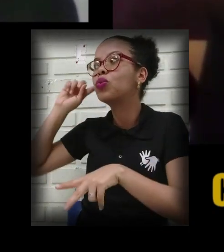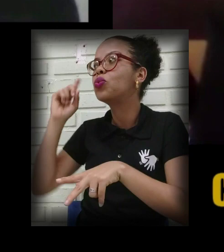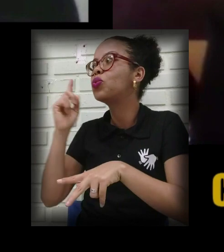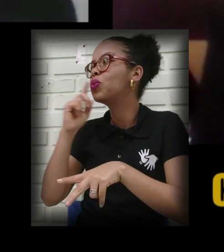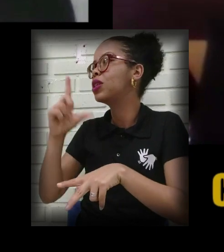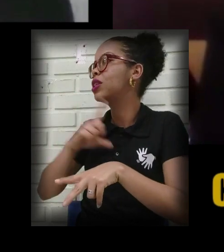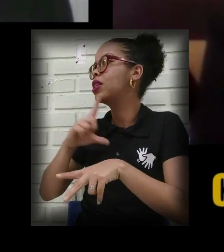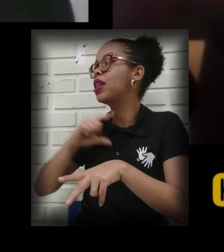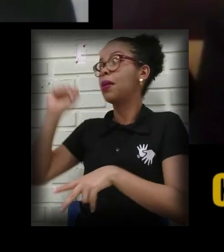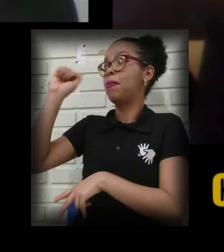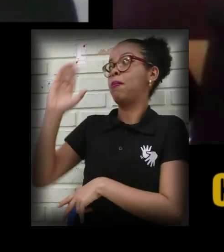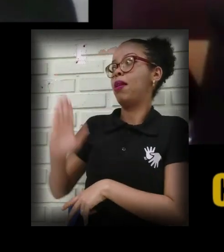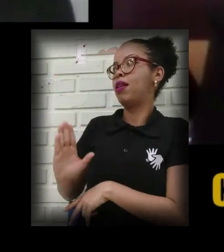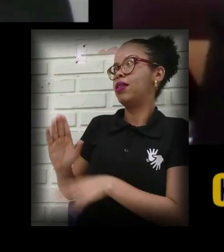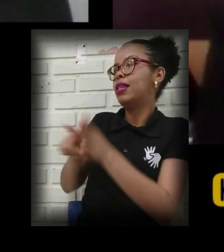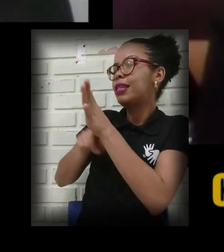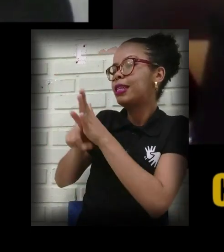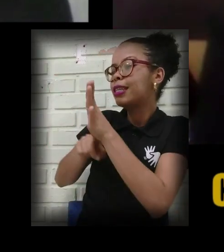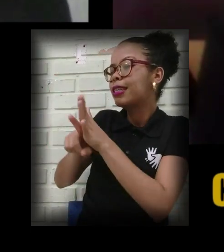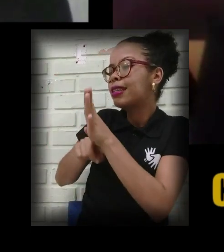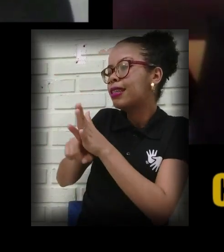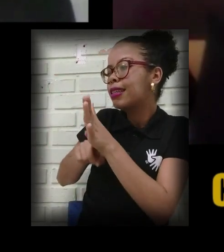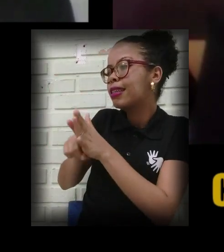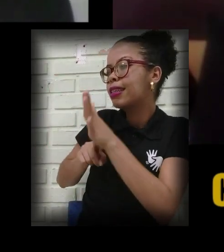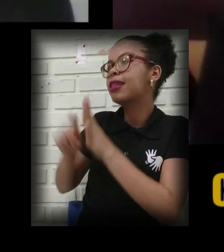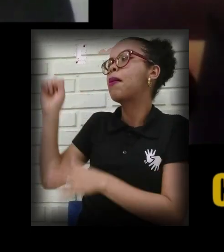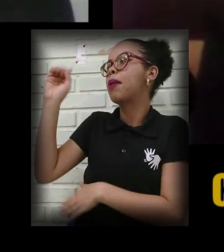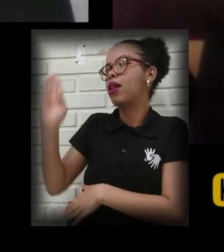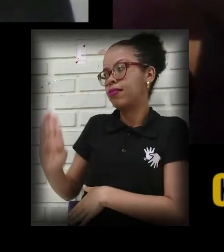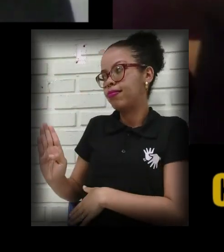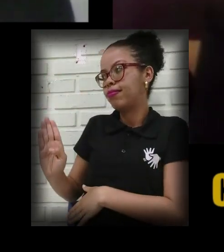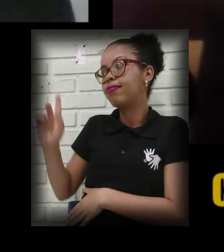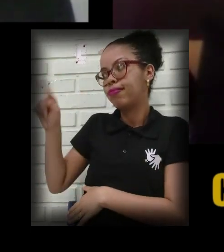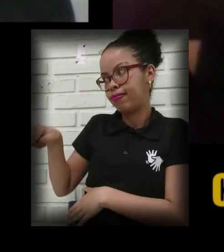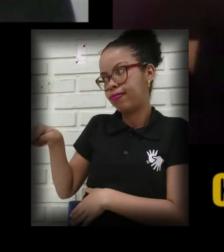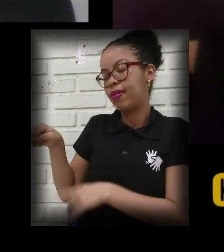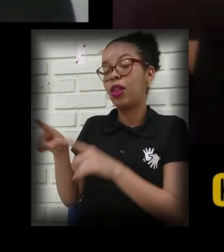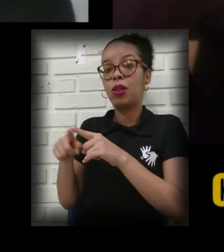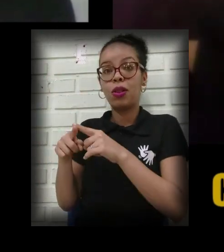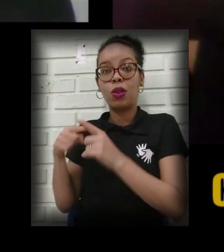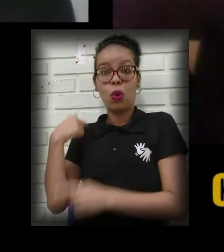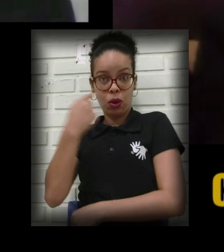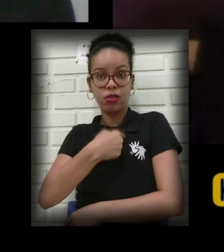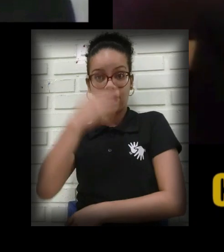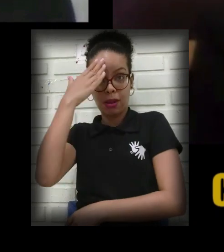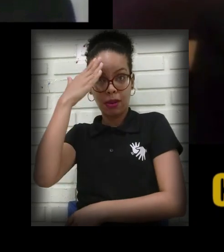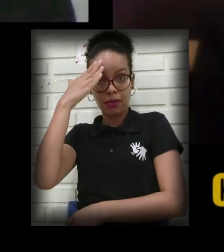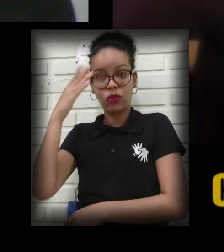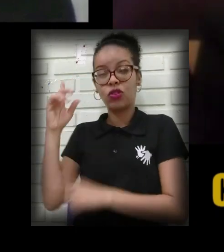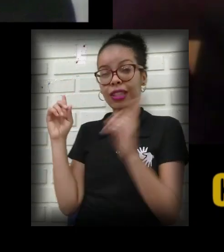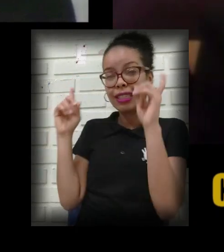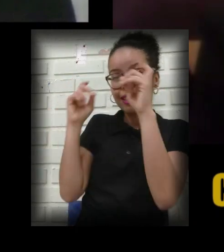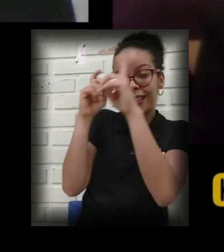Brasil. Os dados de 10 milhões é no Brasil. Nós sabemos que essa dificuldade, todo esse